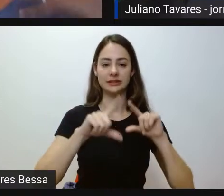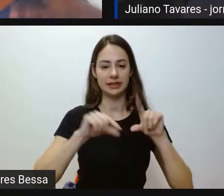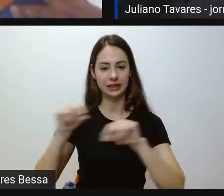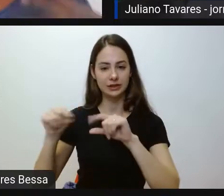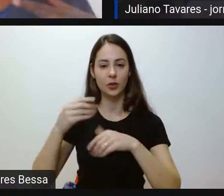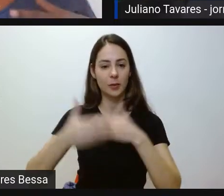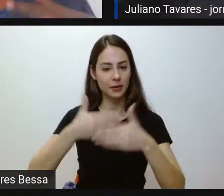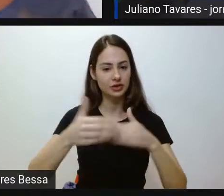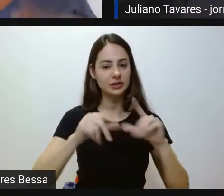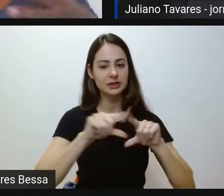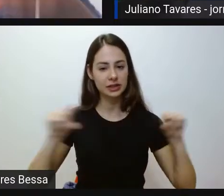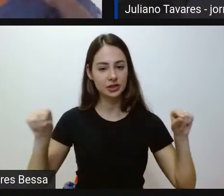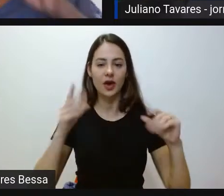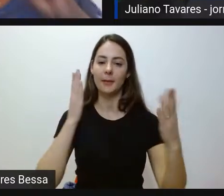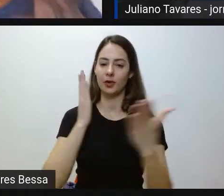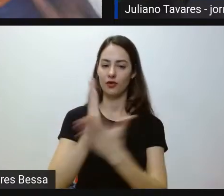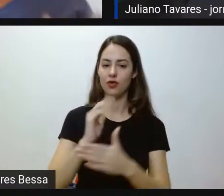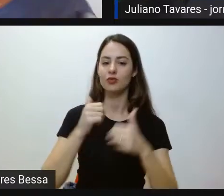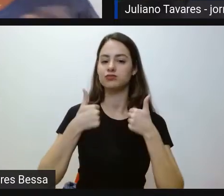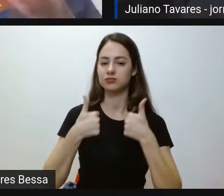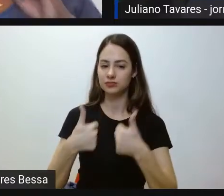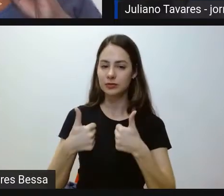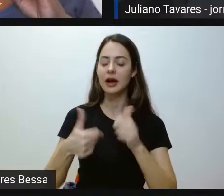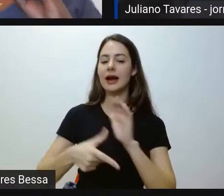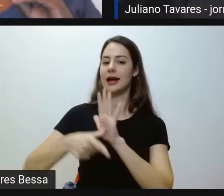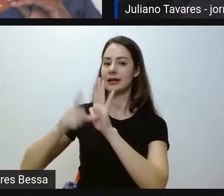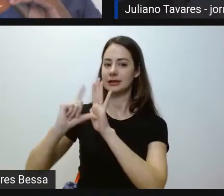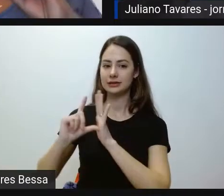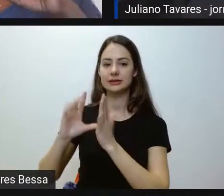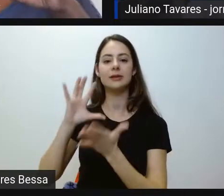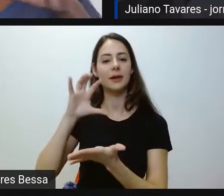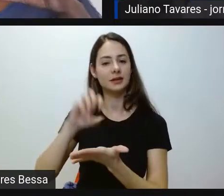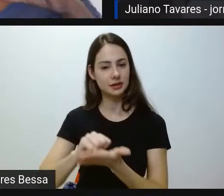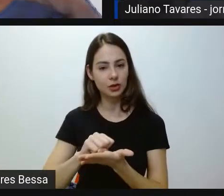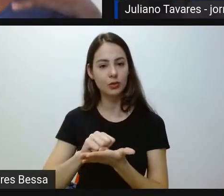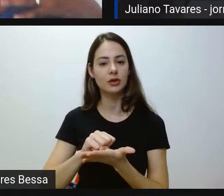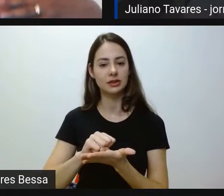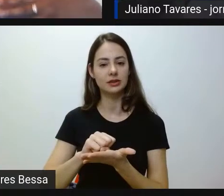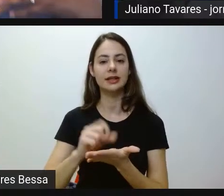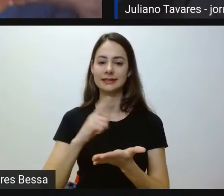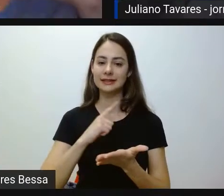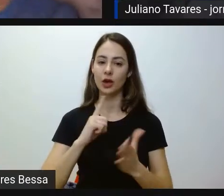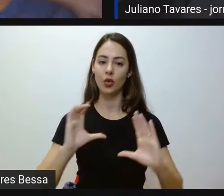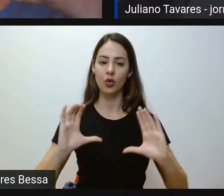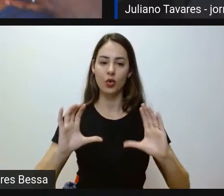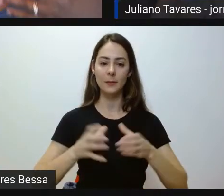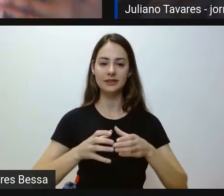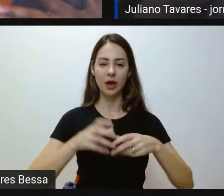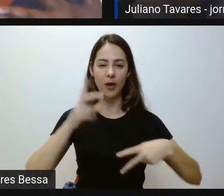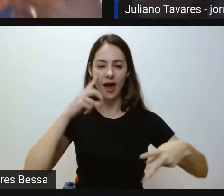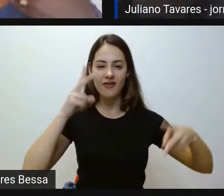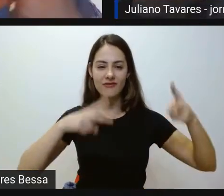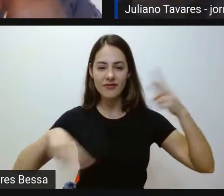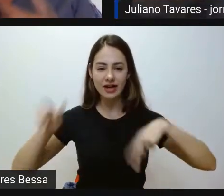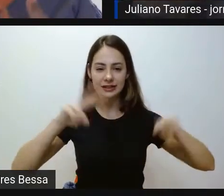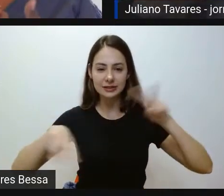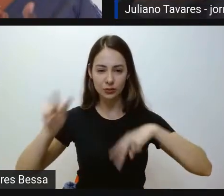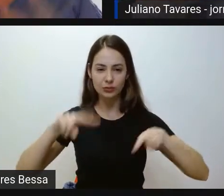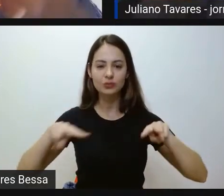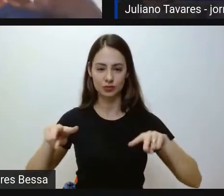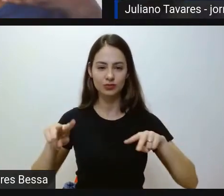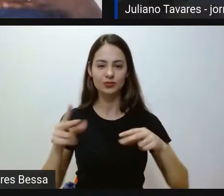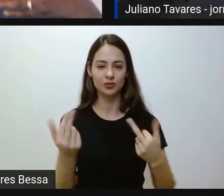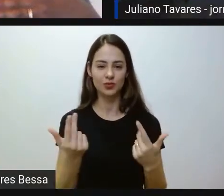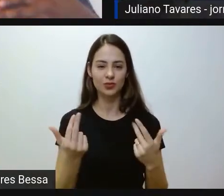aprovadas, etc., antes da matrícula, elas passam por uma comissão de verificação. O que é